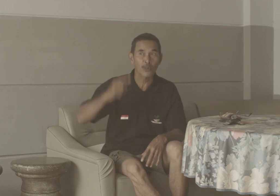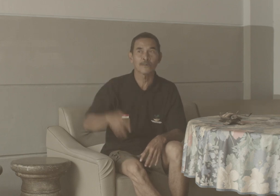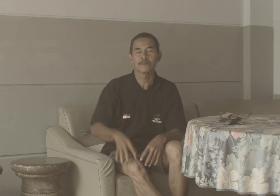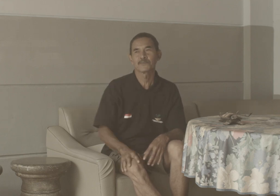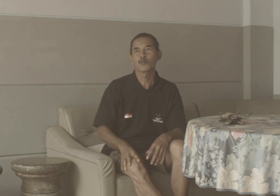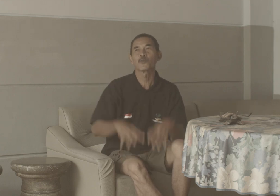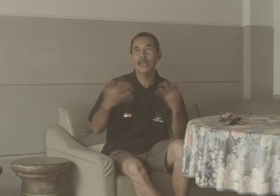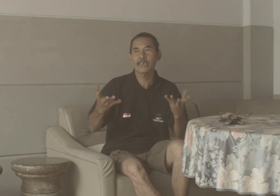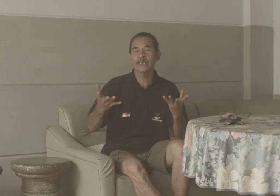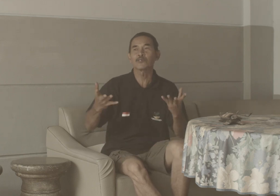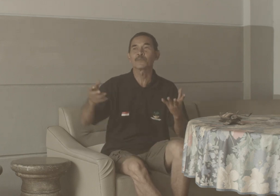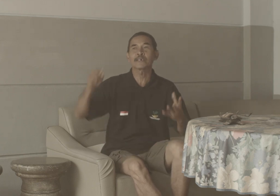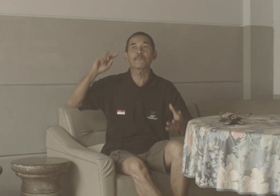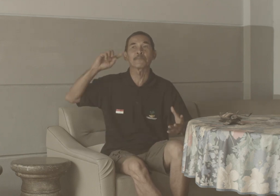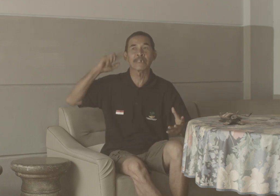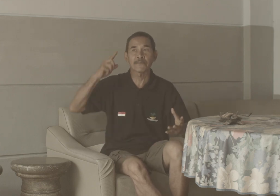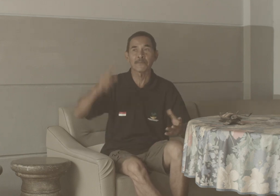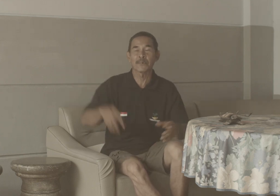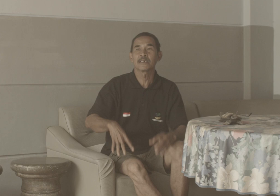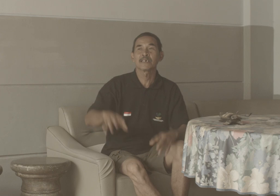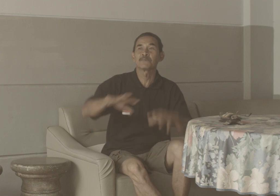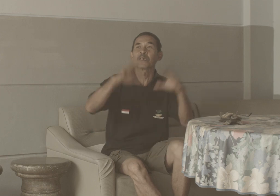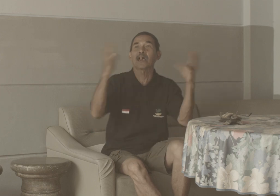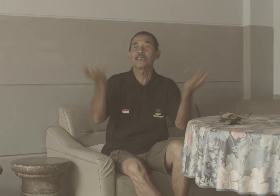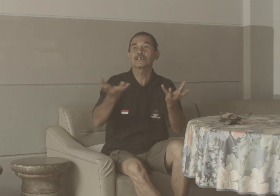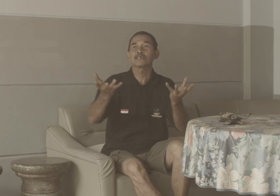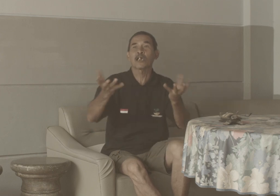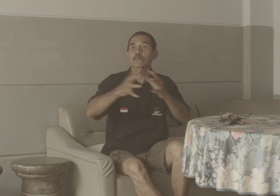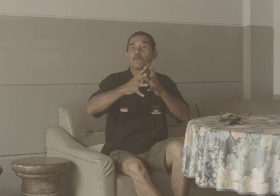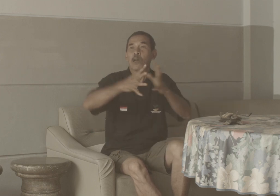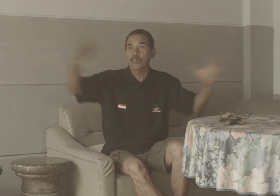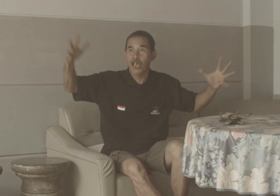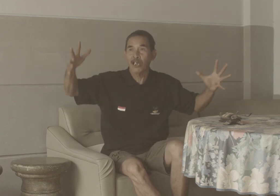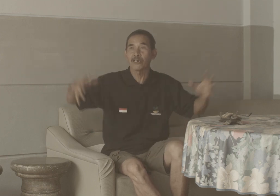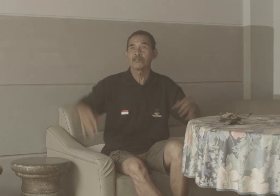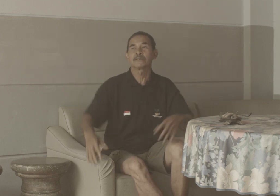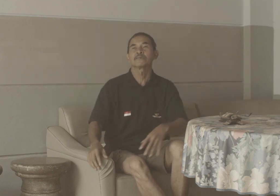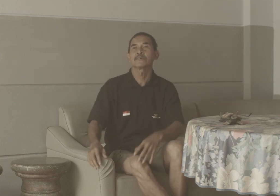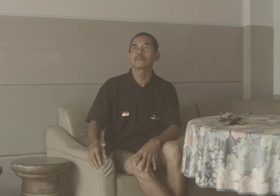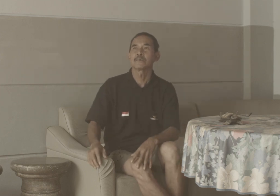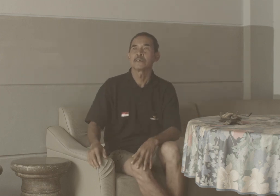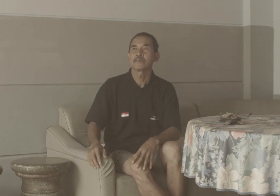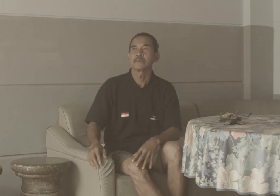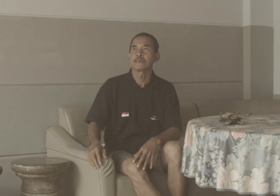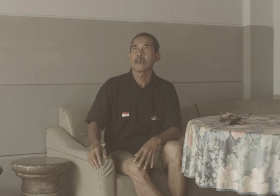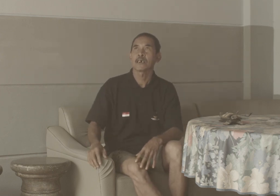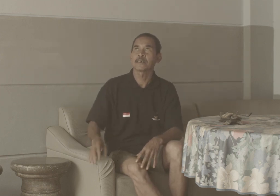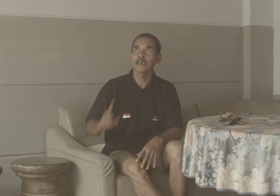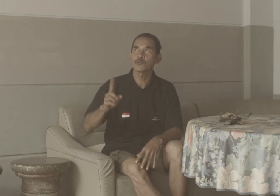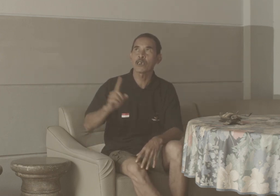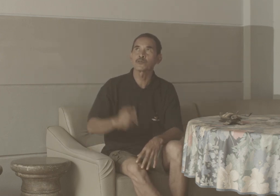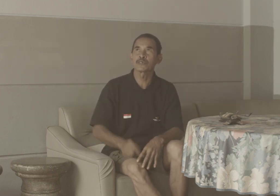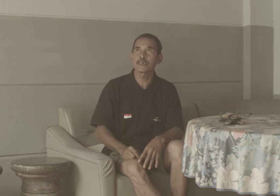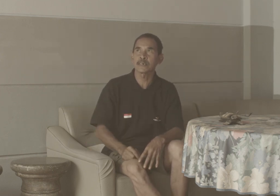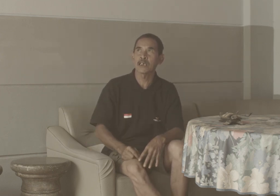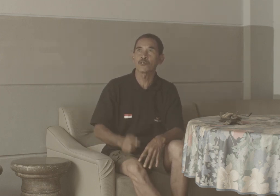Why to become deaf In Bengkala sangat banyak Ada suatu cerita atau